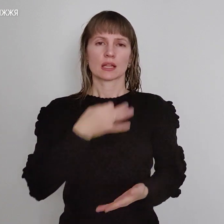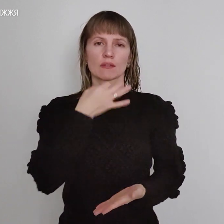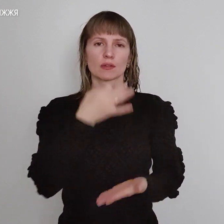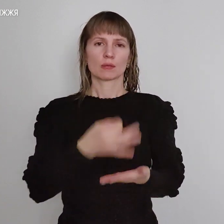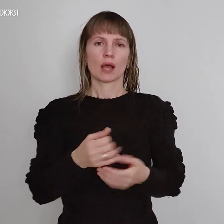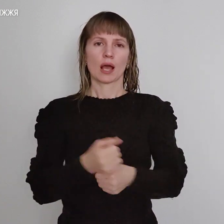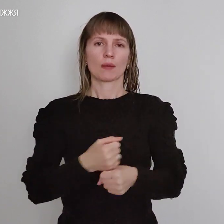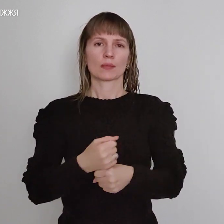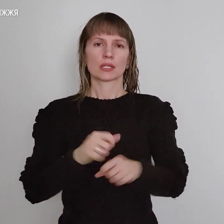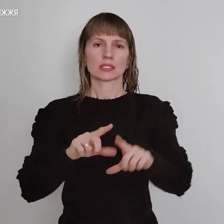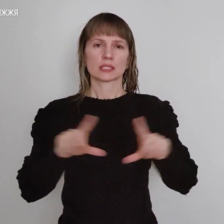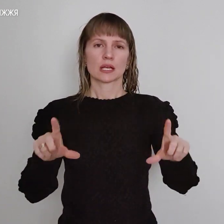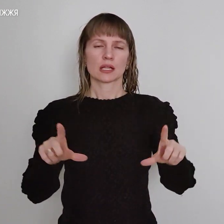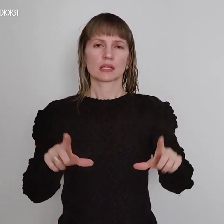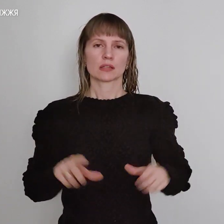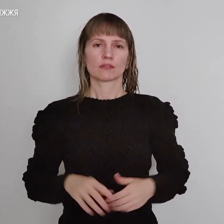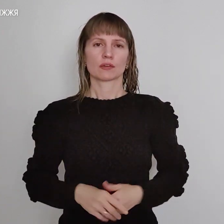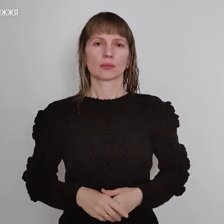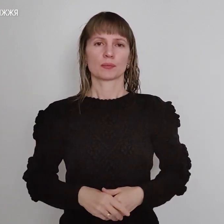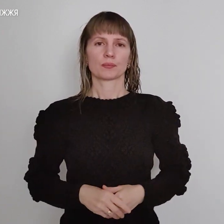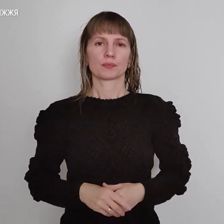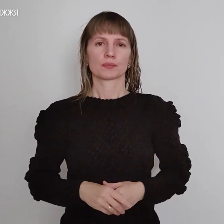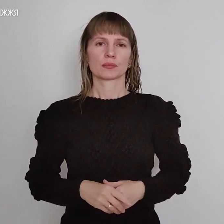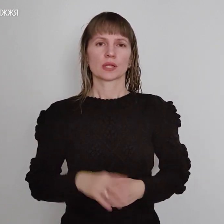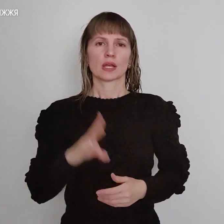закладів. На сайті Міністерства